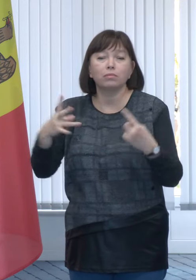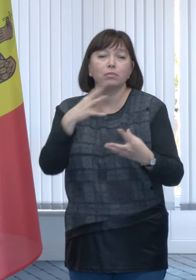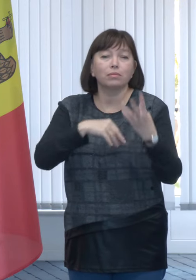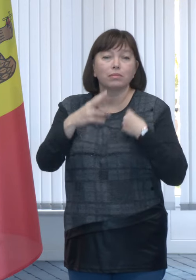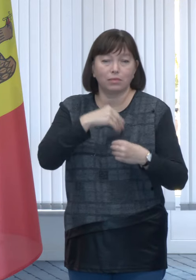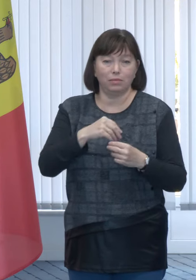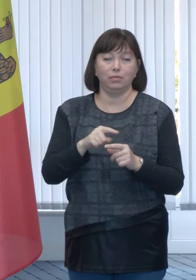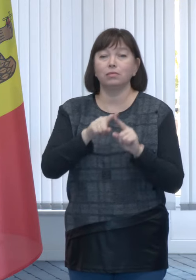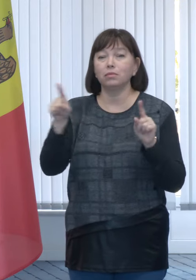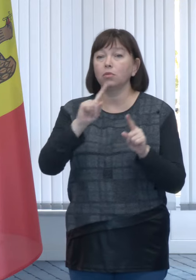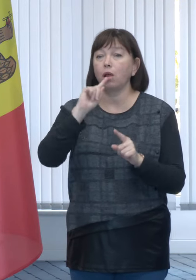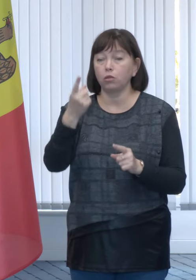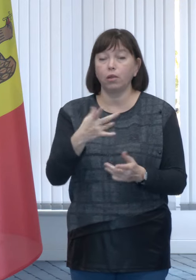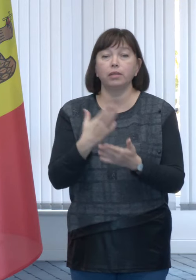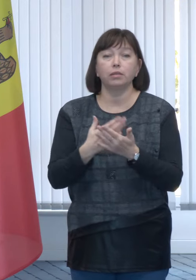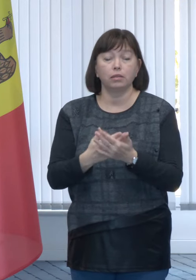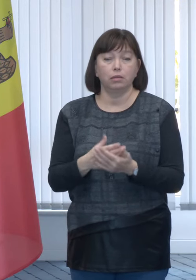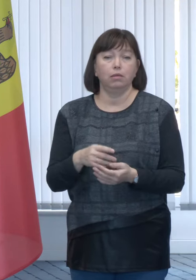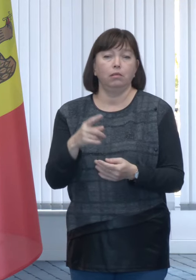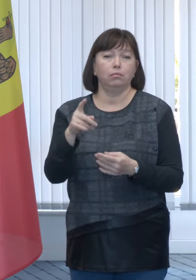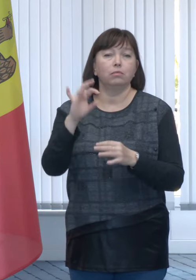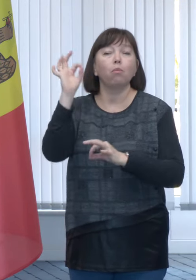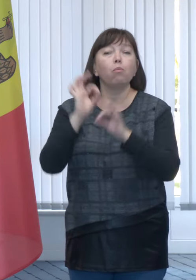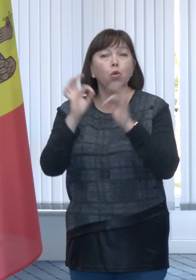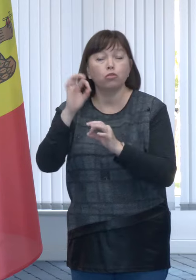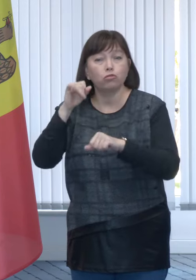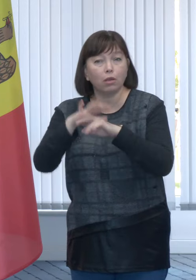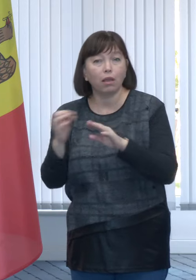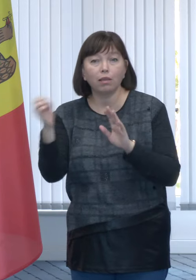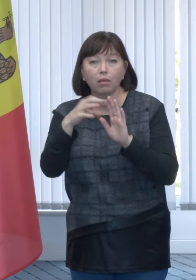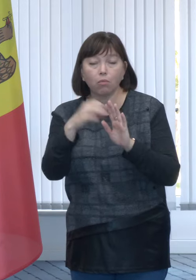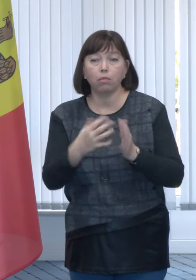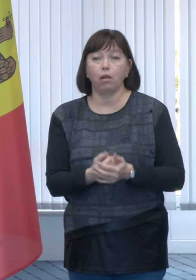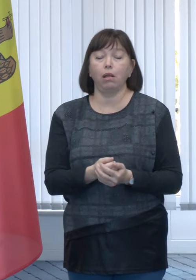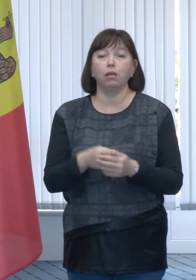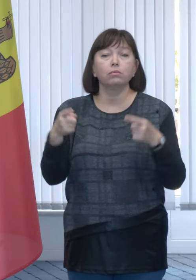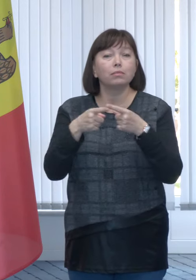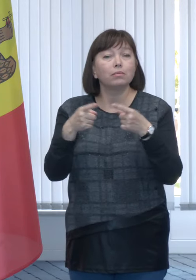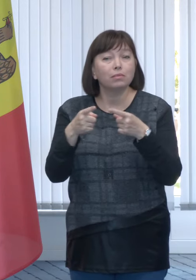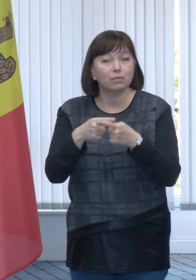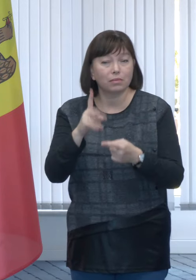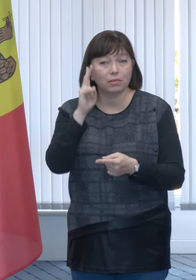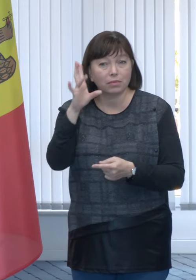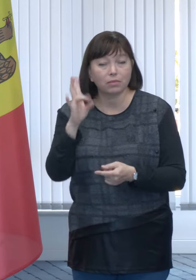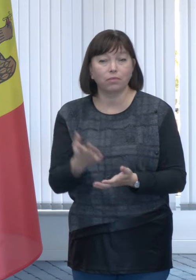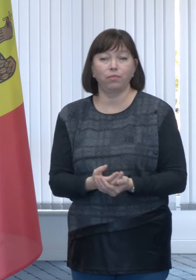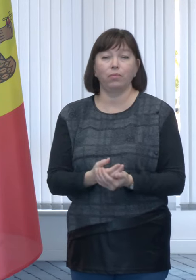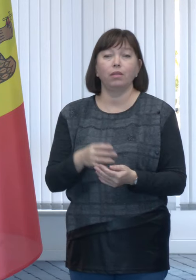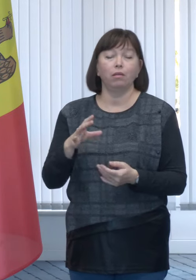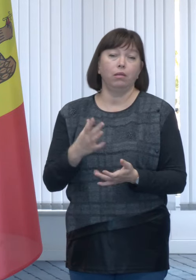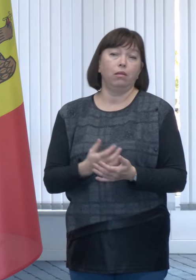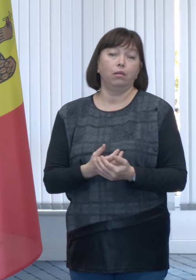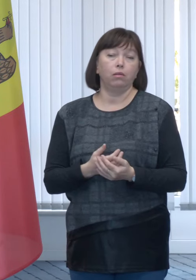anuale, cum ar fi venituri din dividende, venituri din încherierea unor apartamente, din darea în